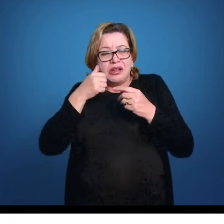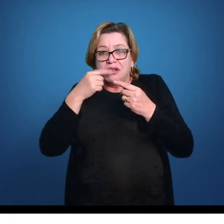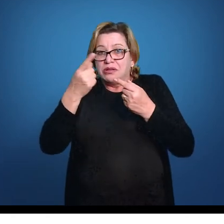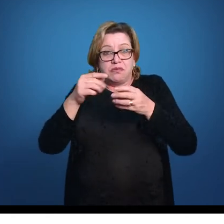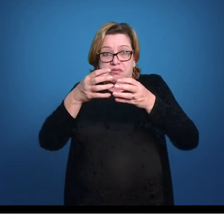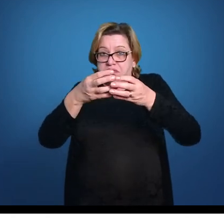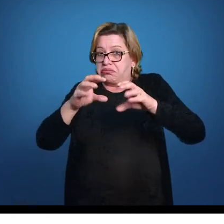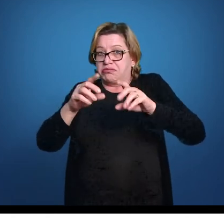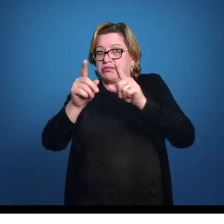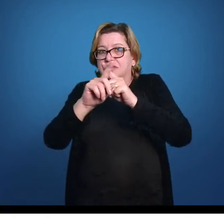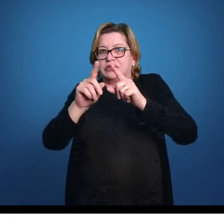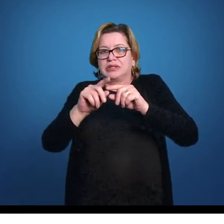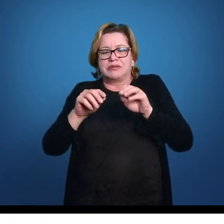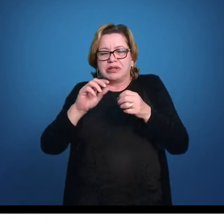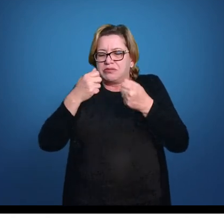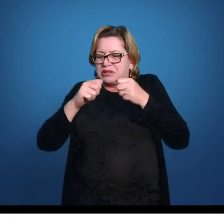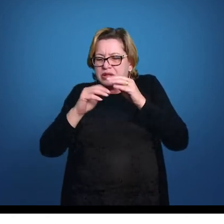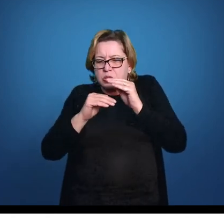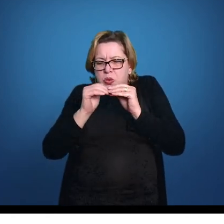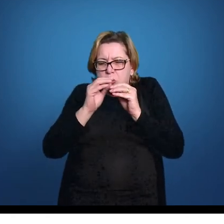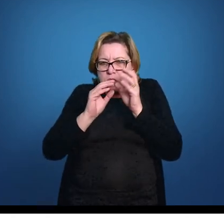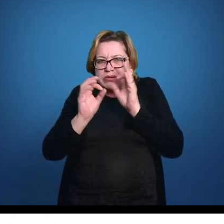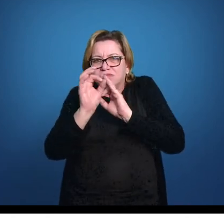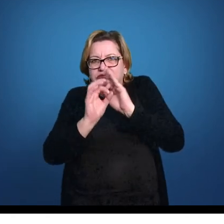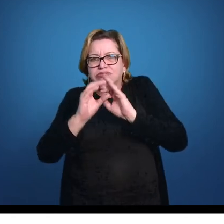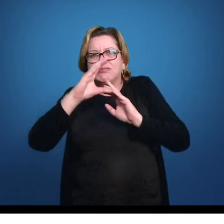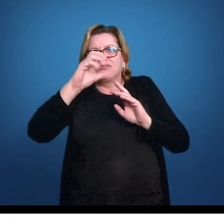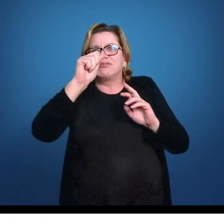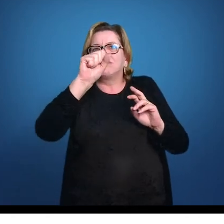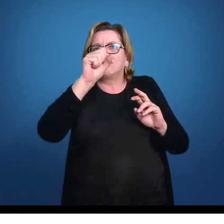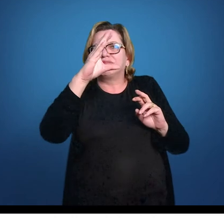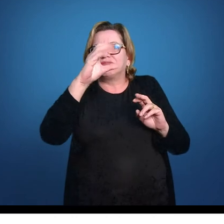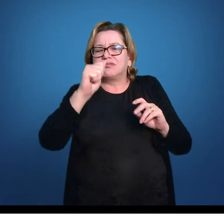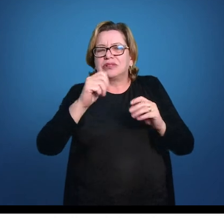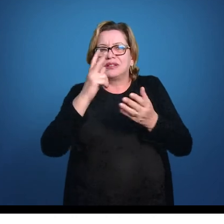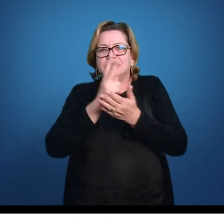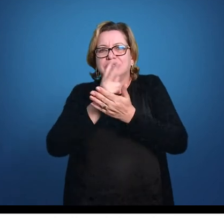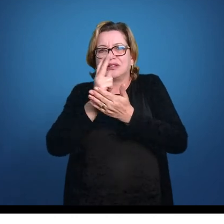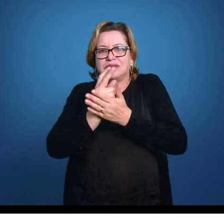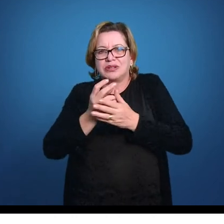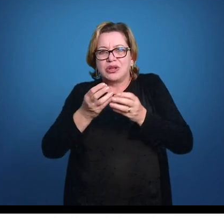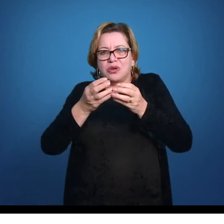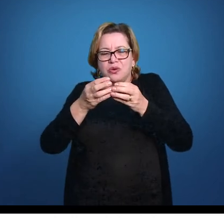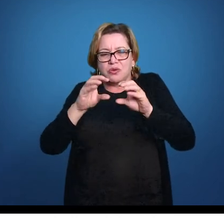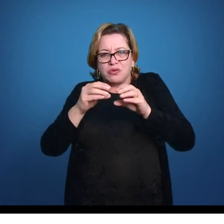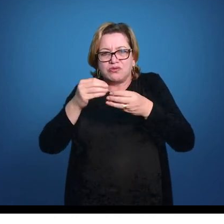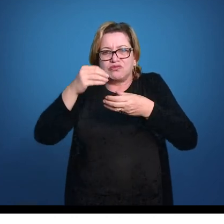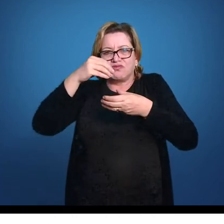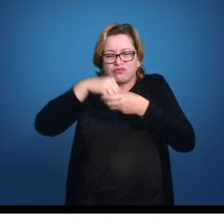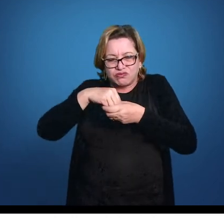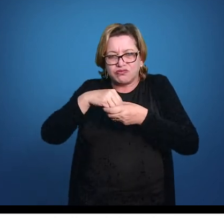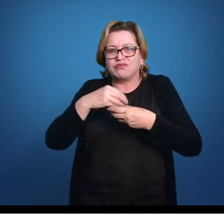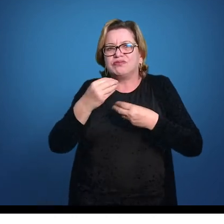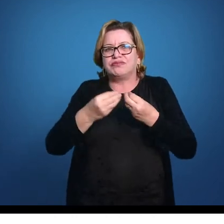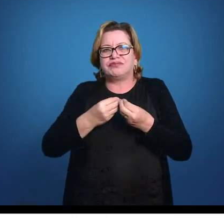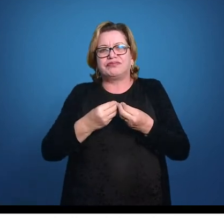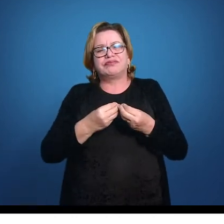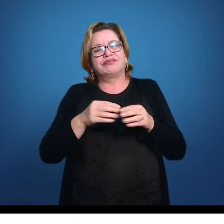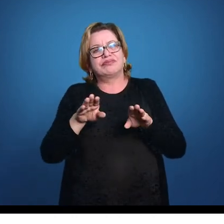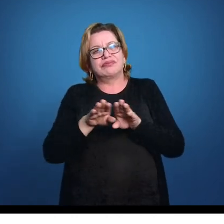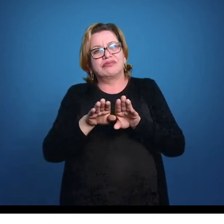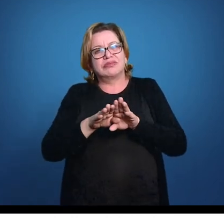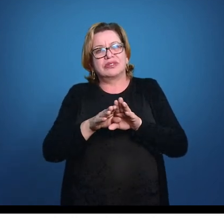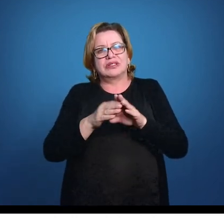constrói a casca do ovo, não precisa ter uma casca se ela não vai botar, ela vai manter os ovos no oviduto, então esses